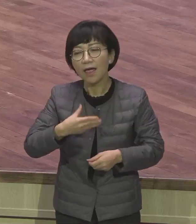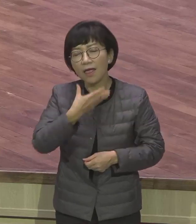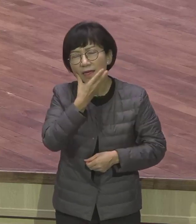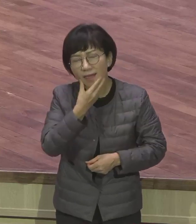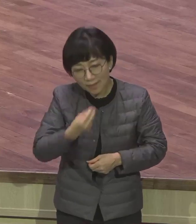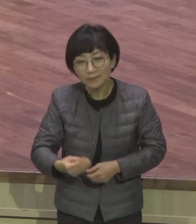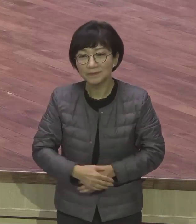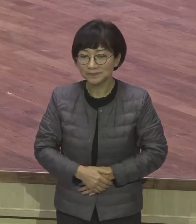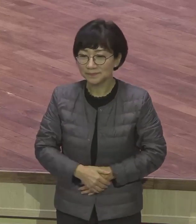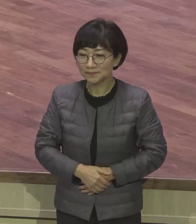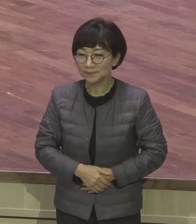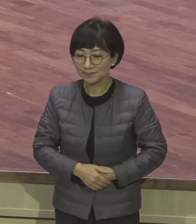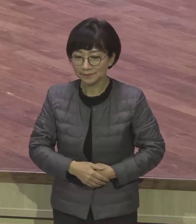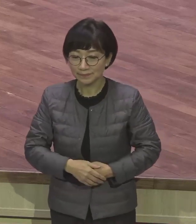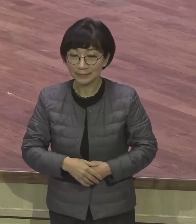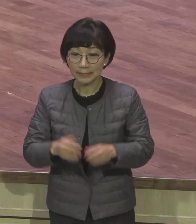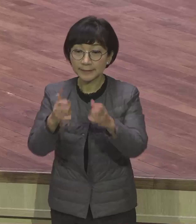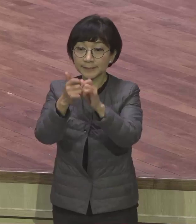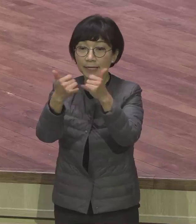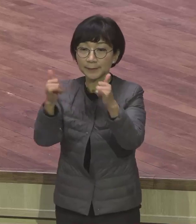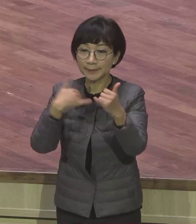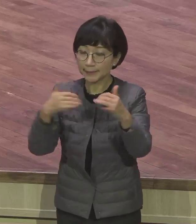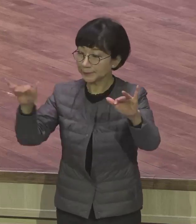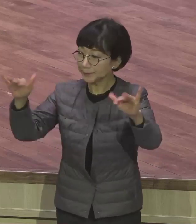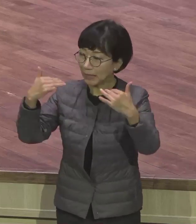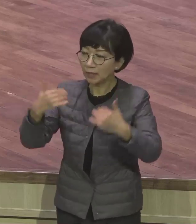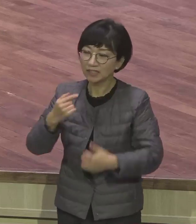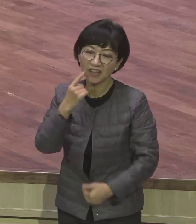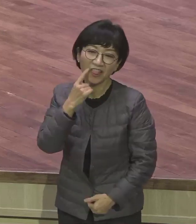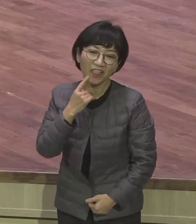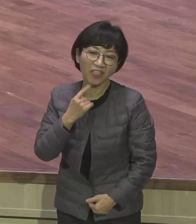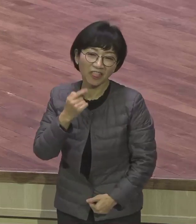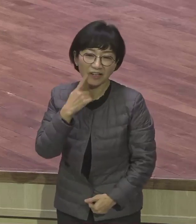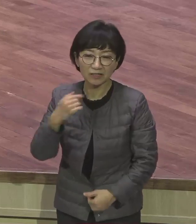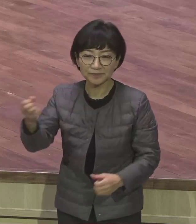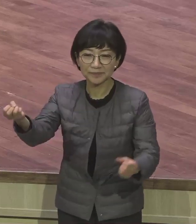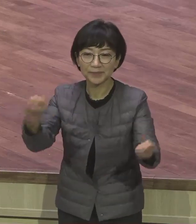저를 다 부러워했어요. 다들 존경했습니다.